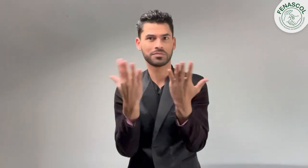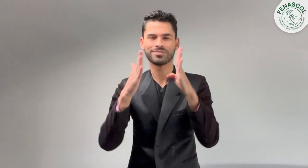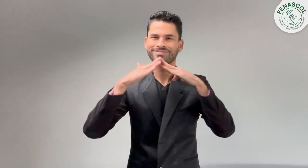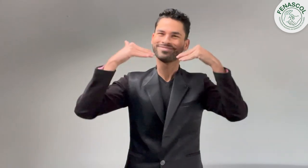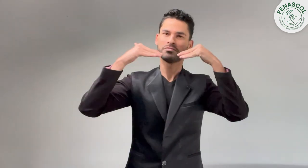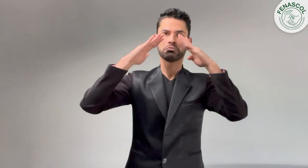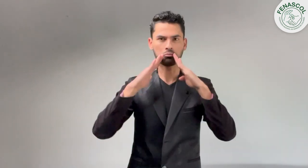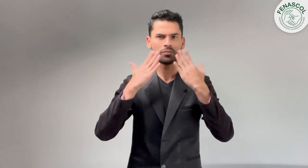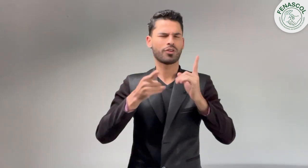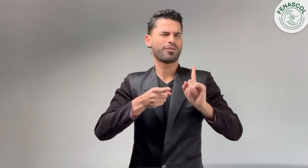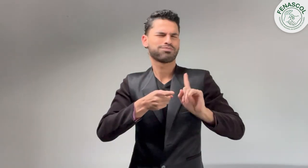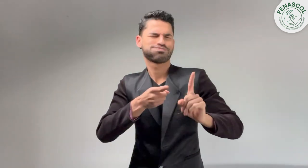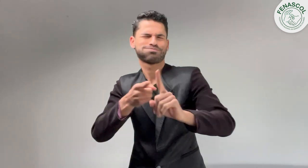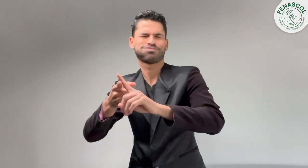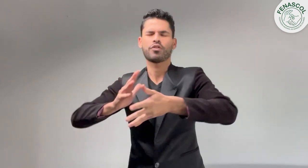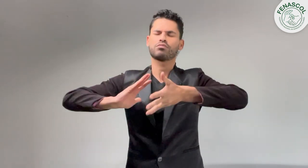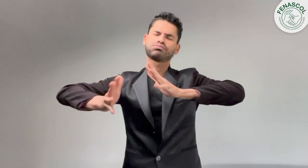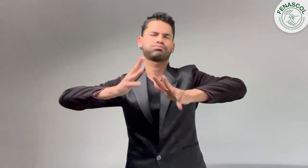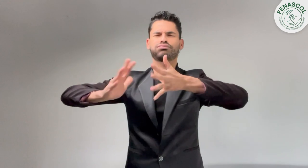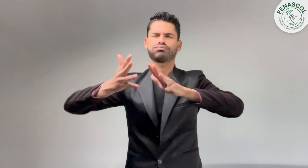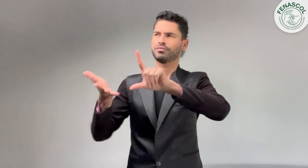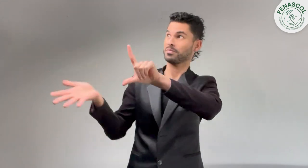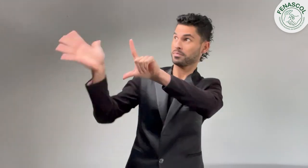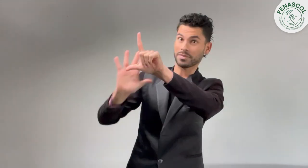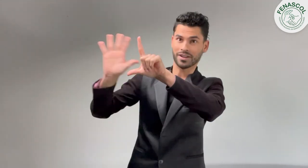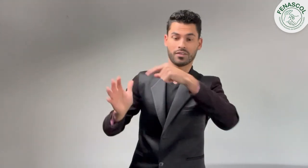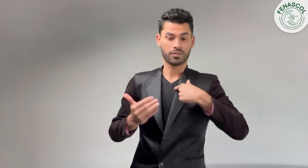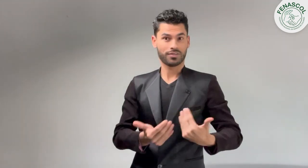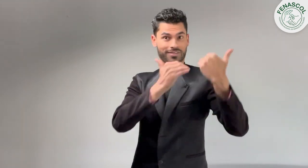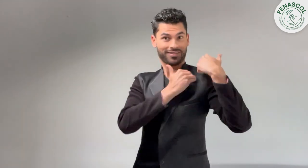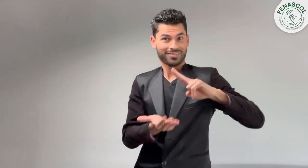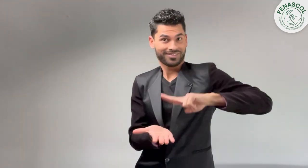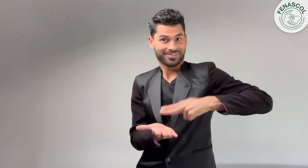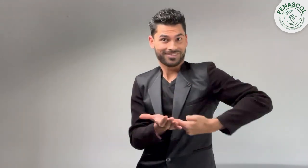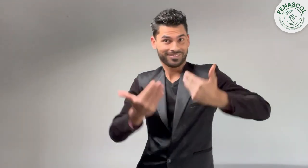sobre la familia, colores, sentimientos, etcétera, que deben realizar los intérpretes.